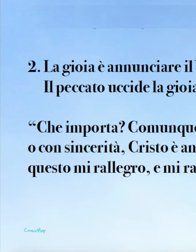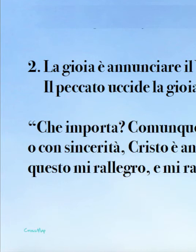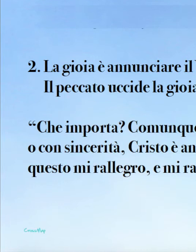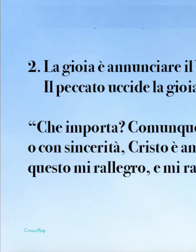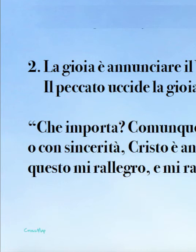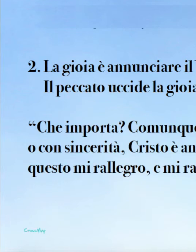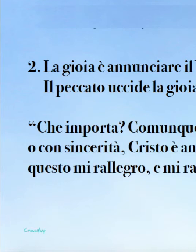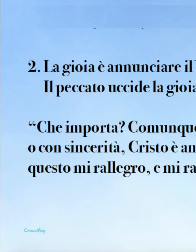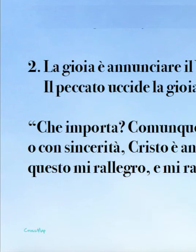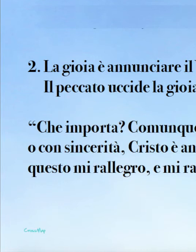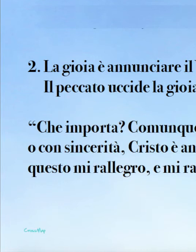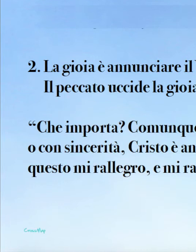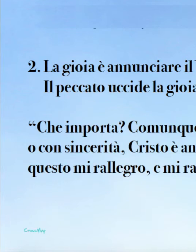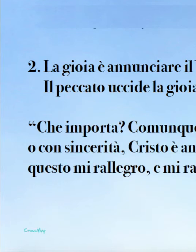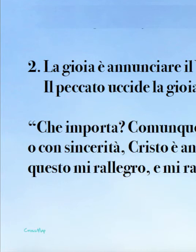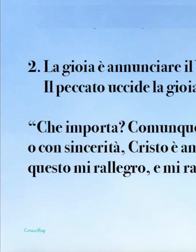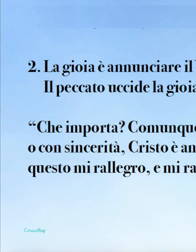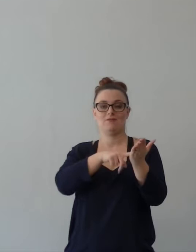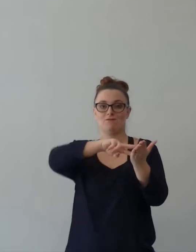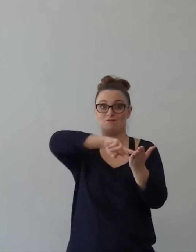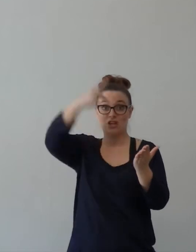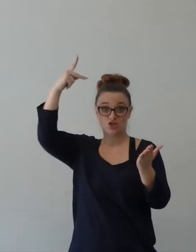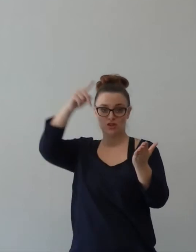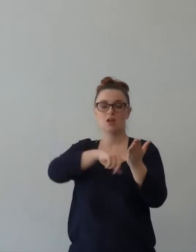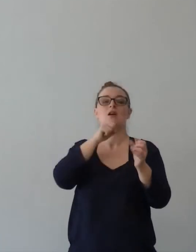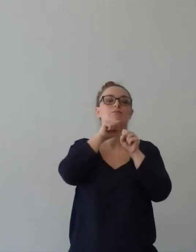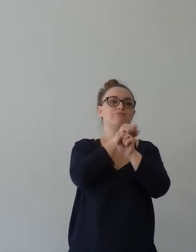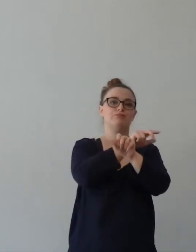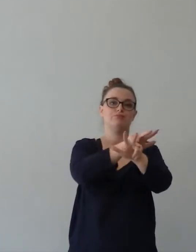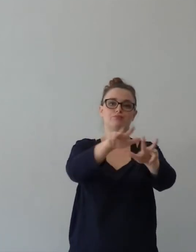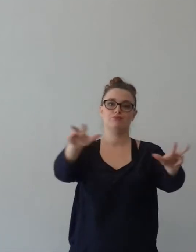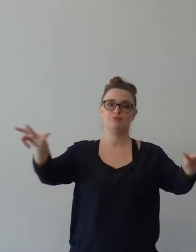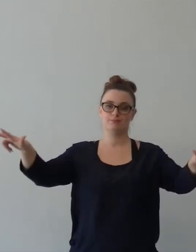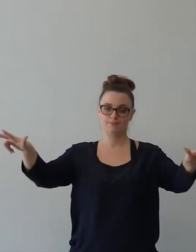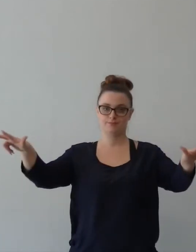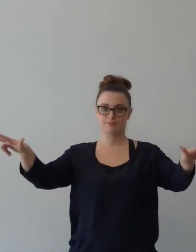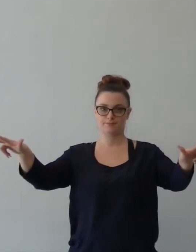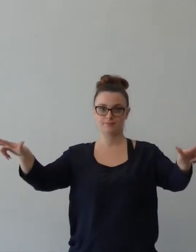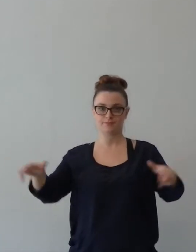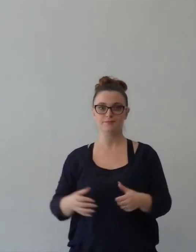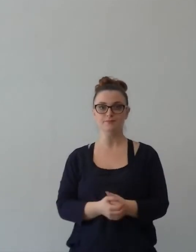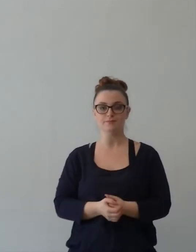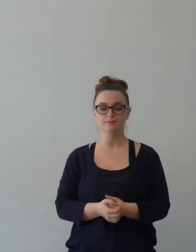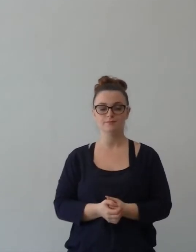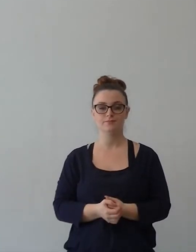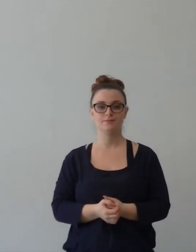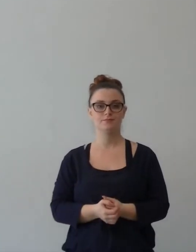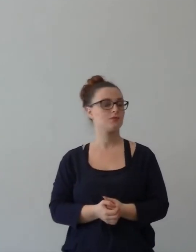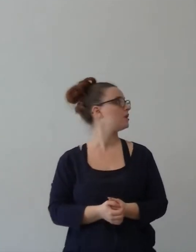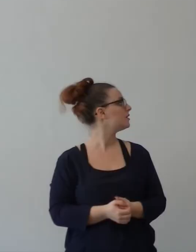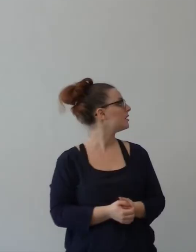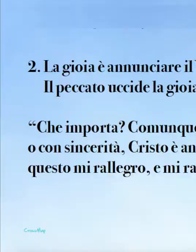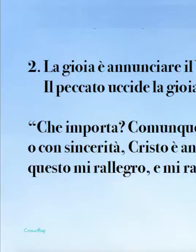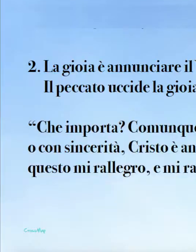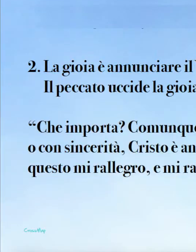Il peccato uccide la gioia. La gioia è annunciare il Vangelo. Il versetto di Filippesi 1,18.